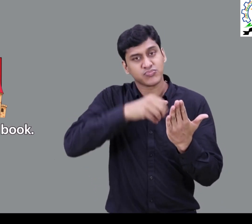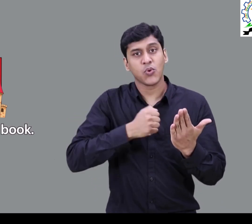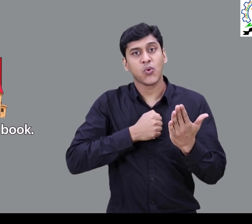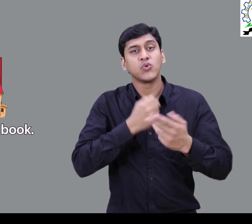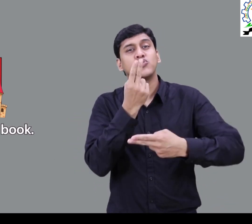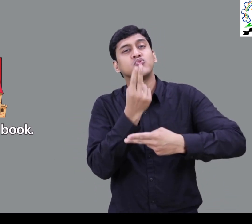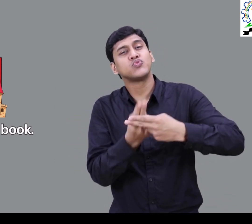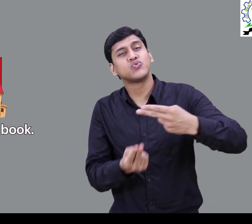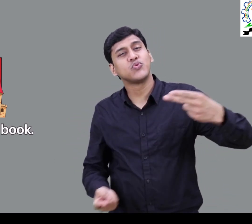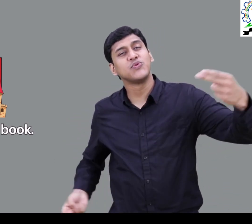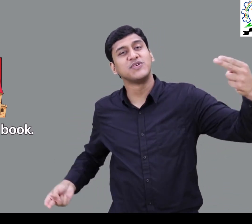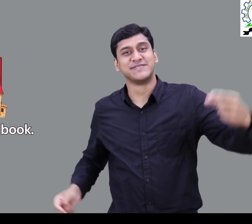मेरी कहानियों की किताब है